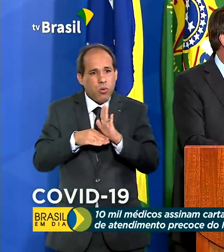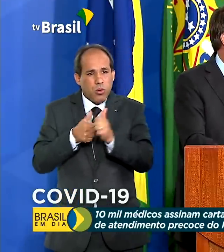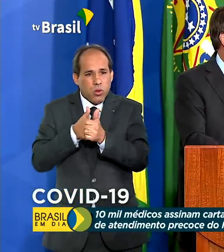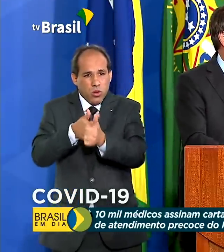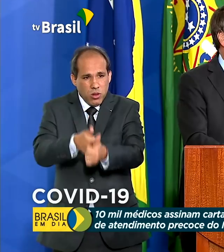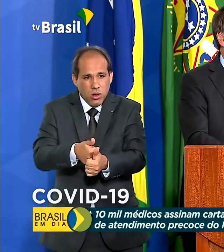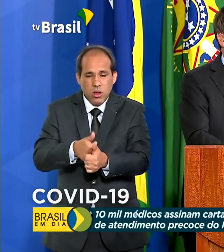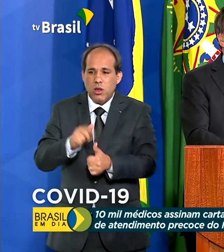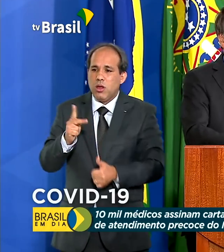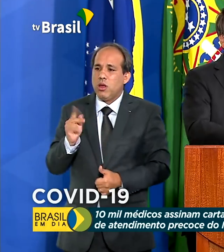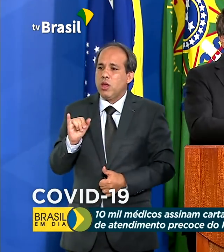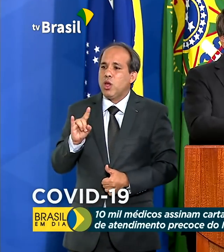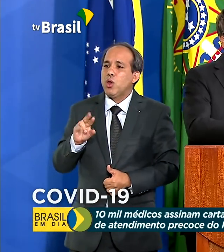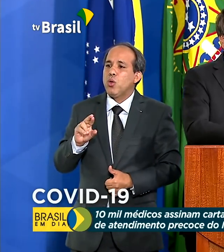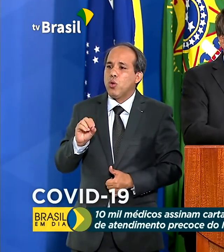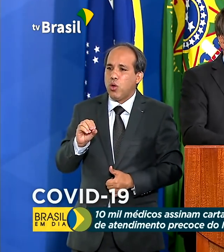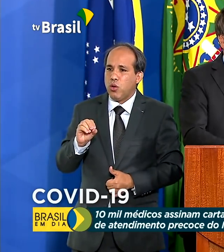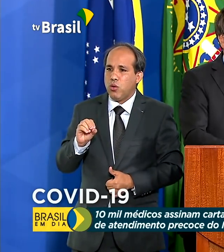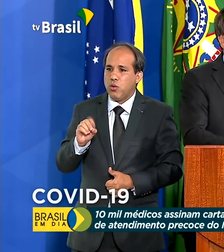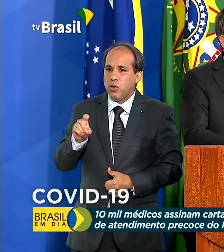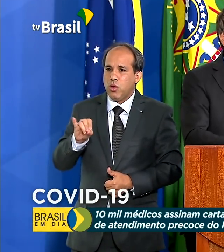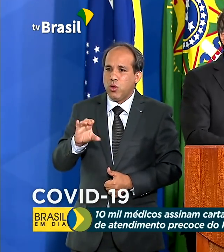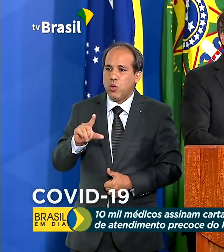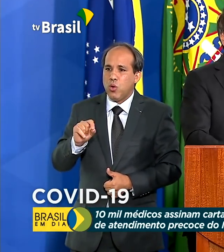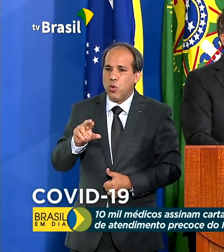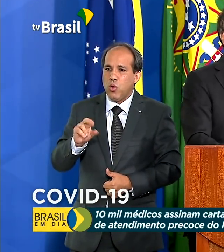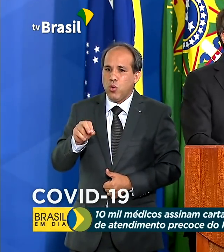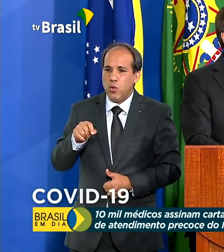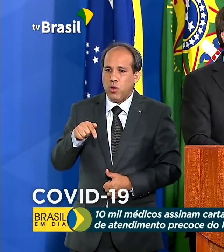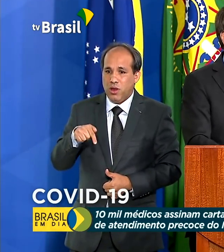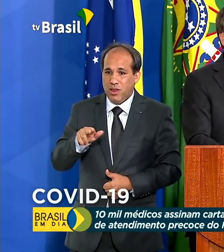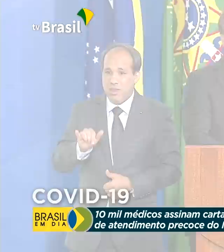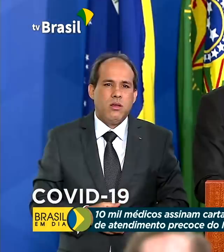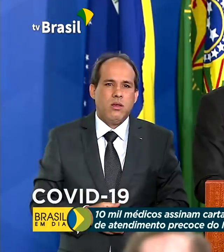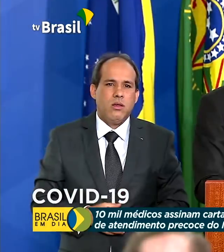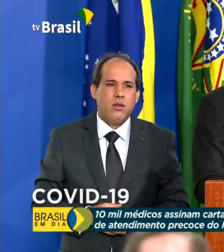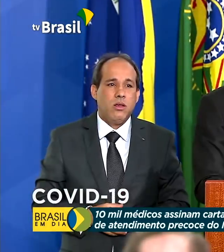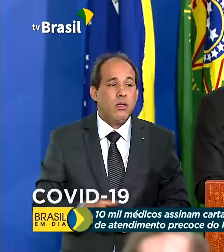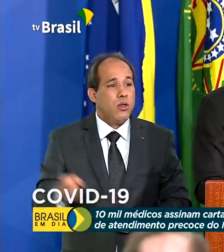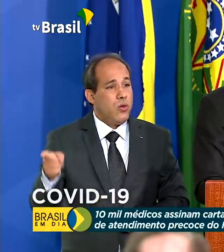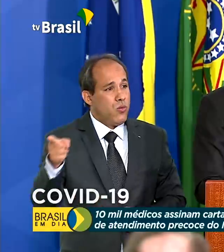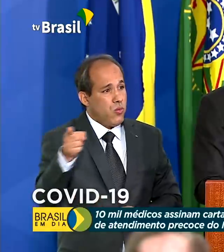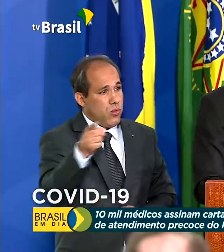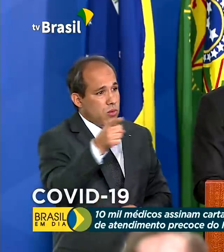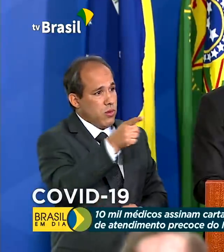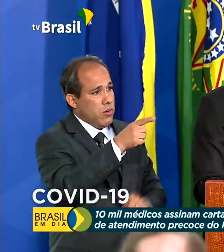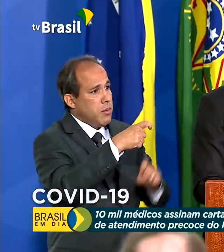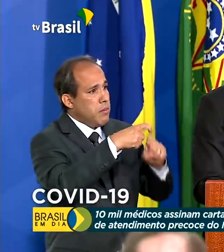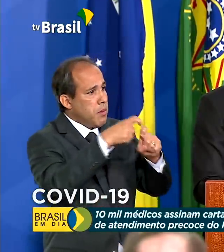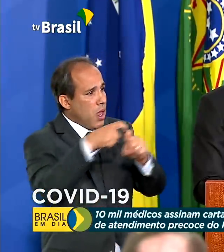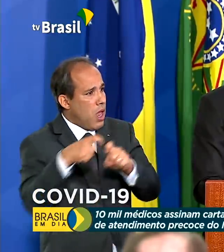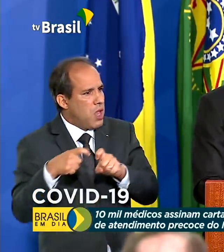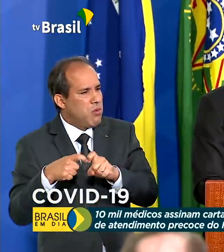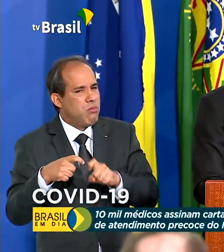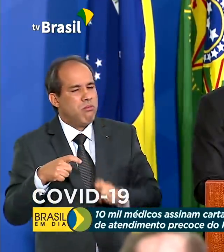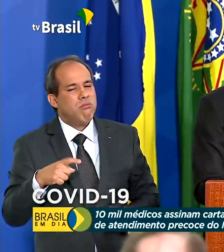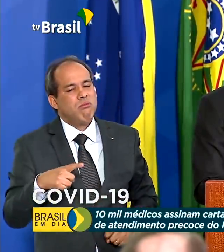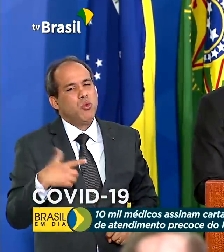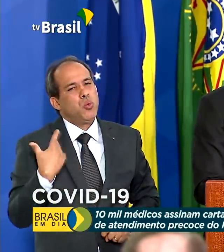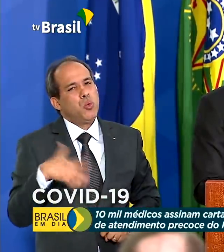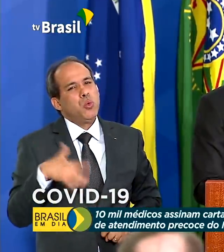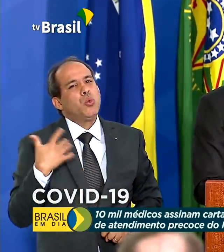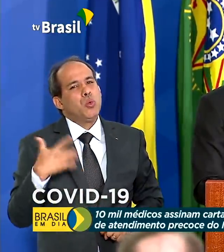hidrofloquina com a azitromicina, as pessoas tinham muito mais chances de sobreviver. Vocês marcaram